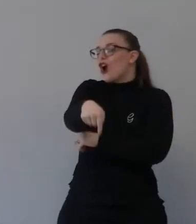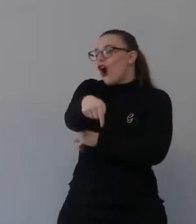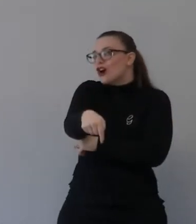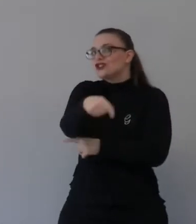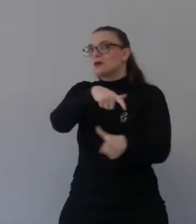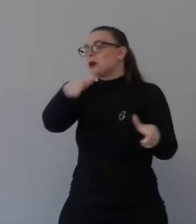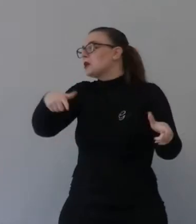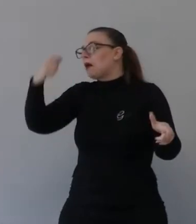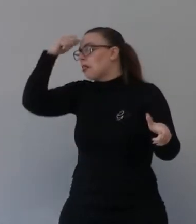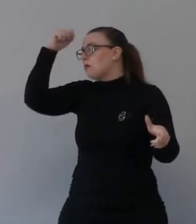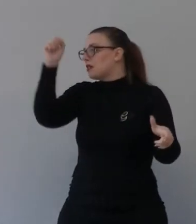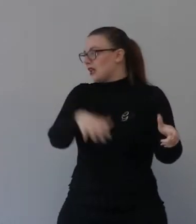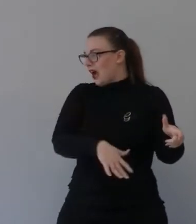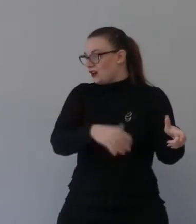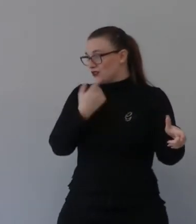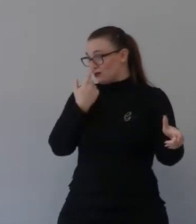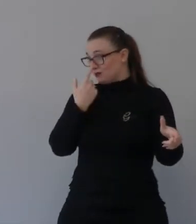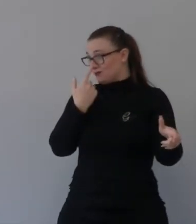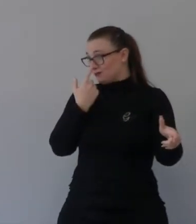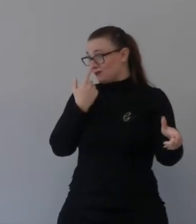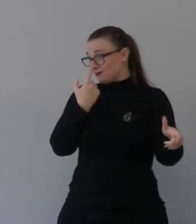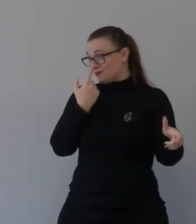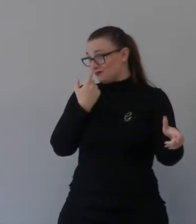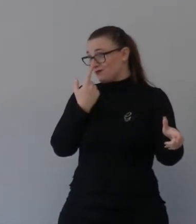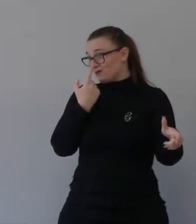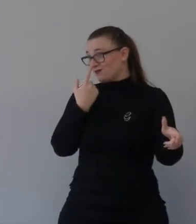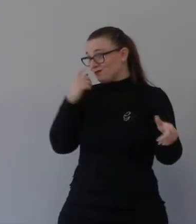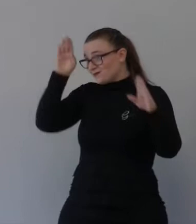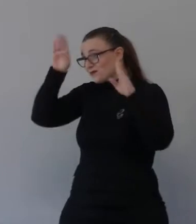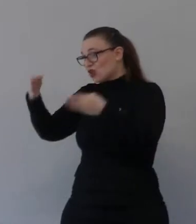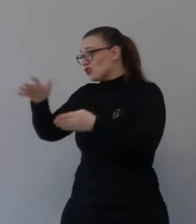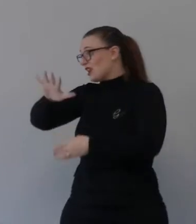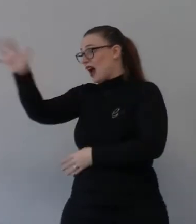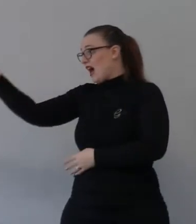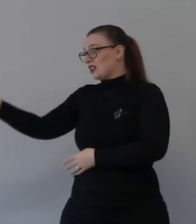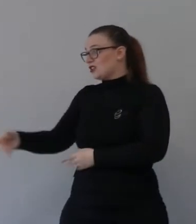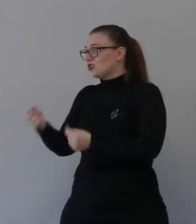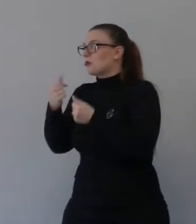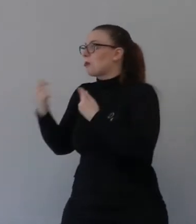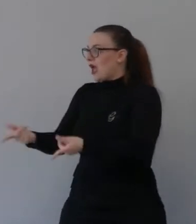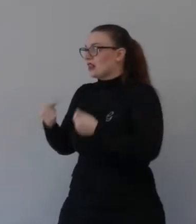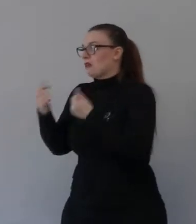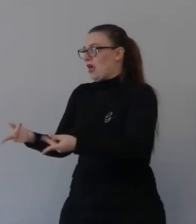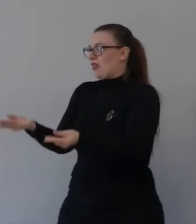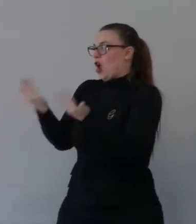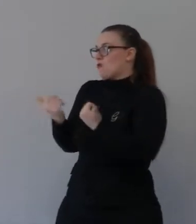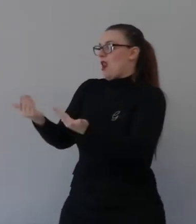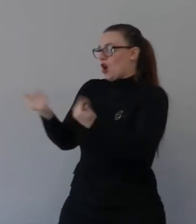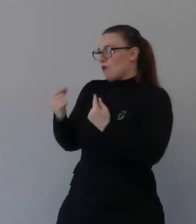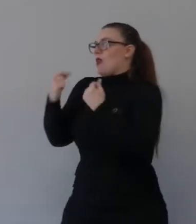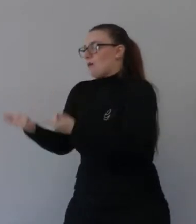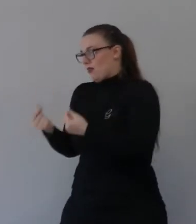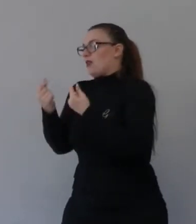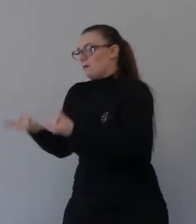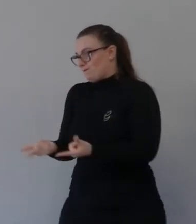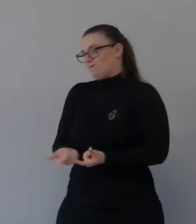non hai ancora deciso se accettarlo ti voglio dire una cosa sappi che Gesù è venuto per fermarsi all